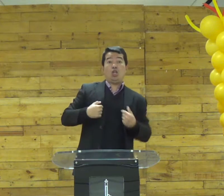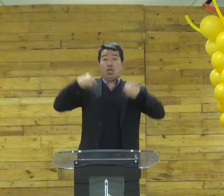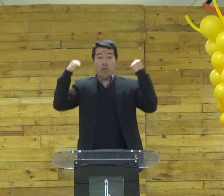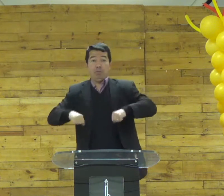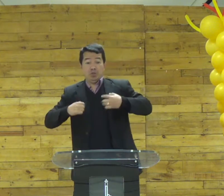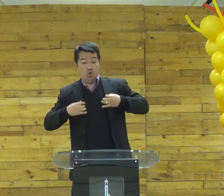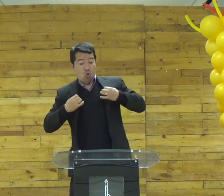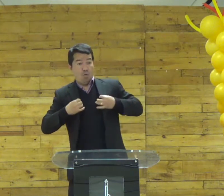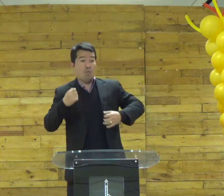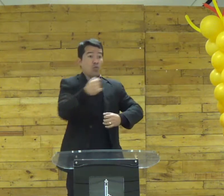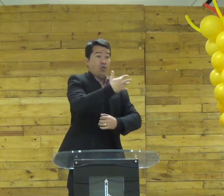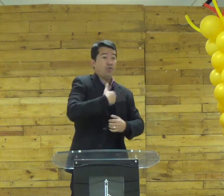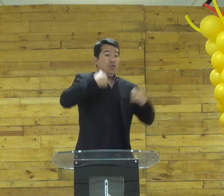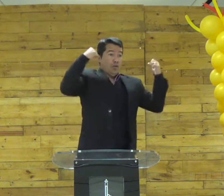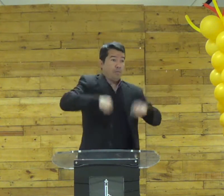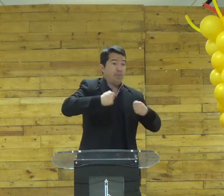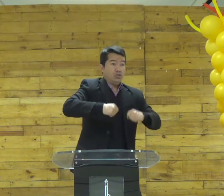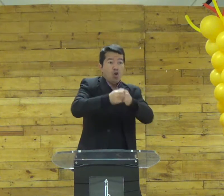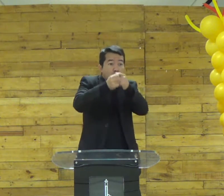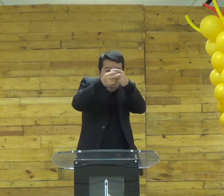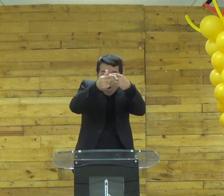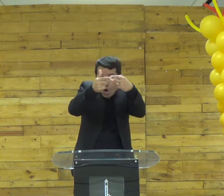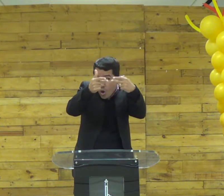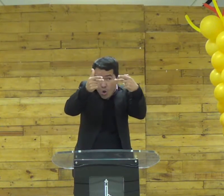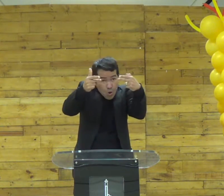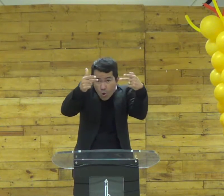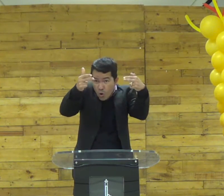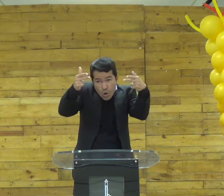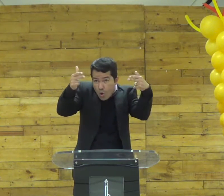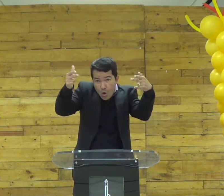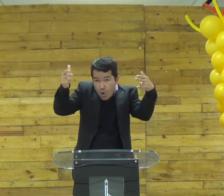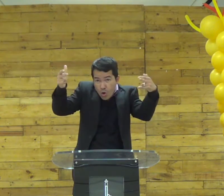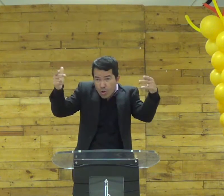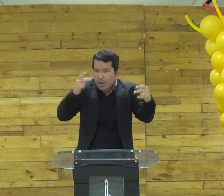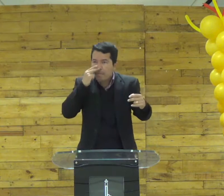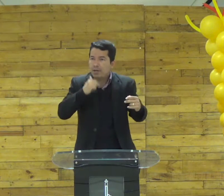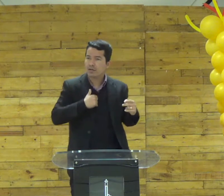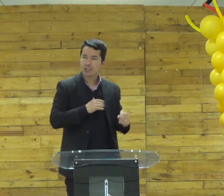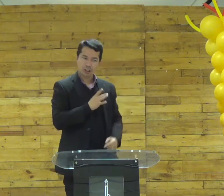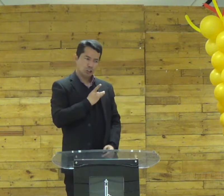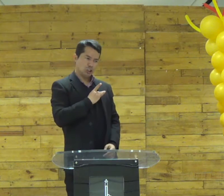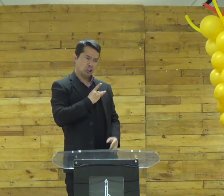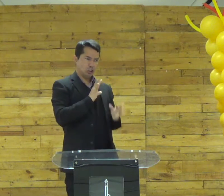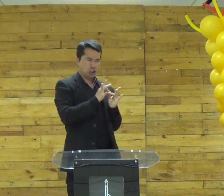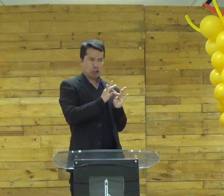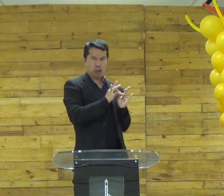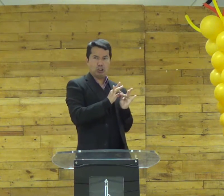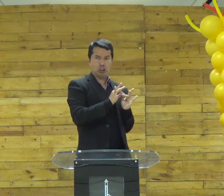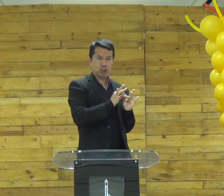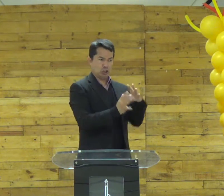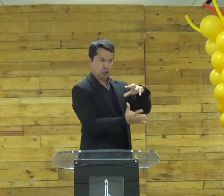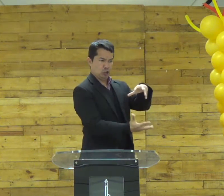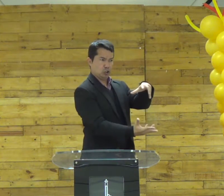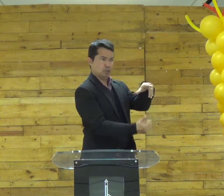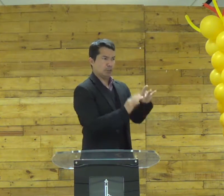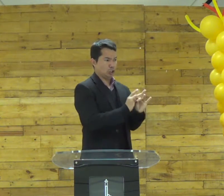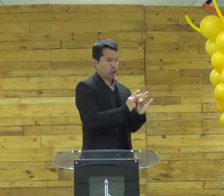carro eu preciso de roupa roupa nova eu preciso de um monte de coisa parece que ama o mundo